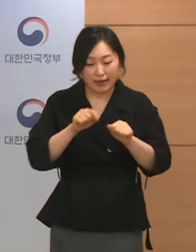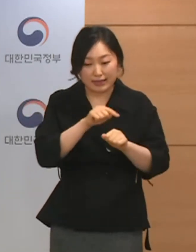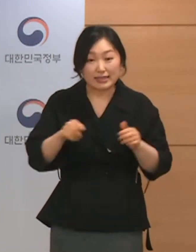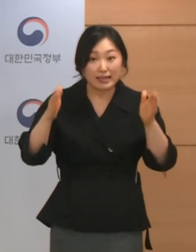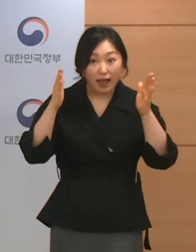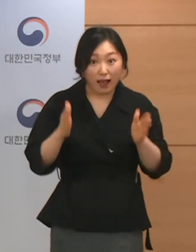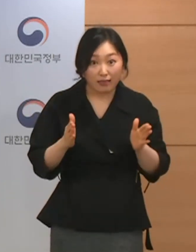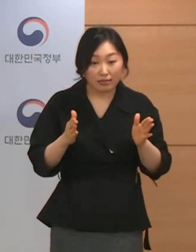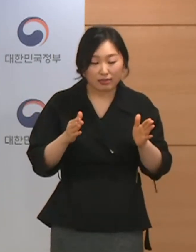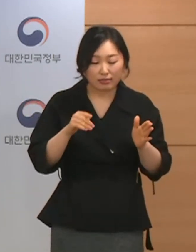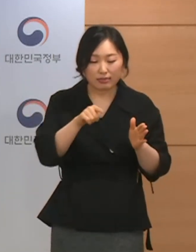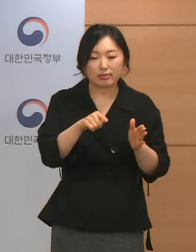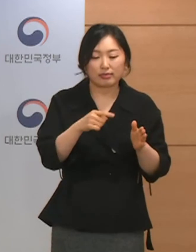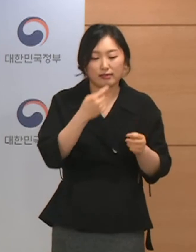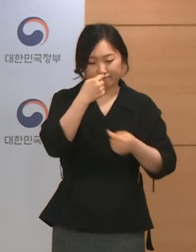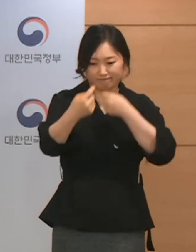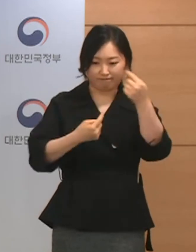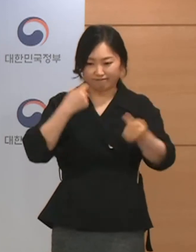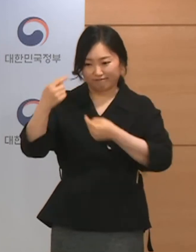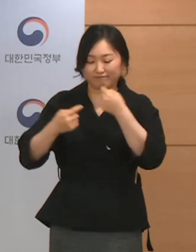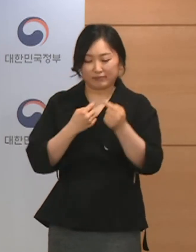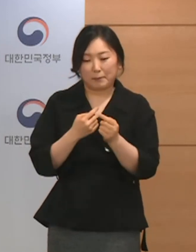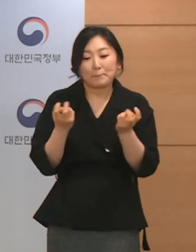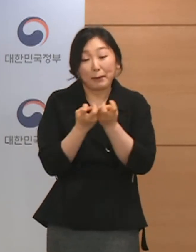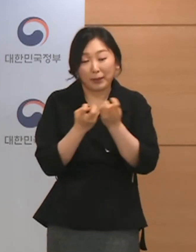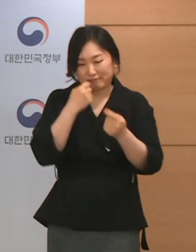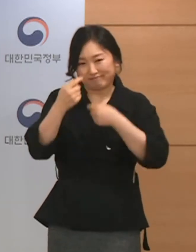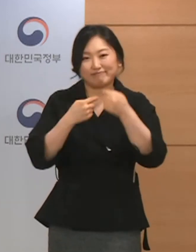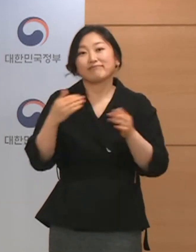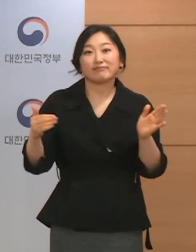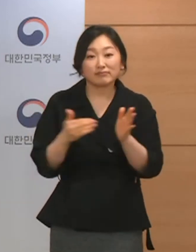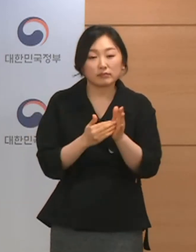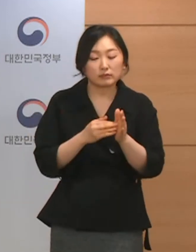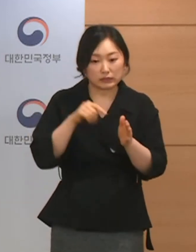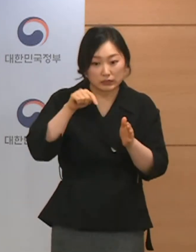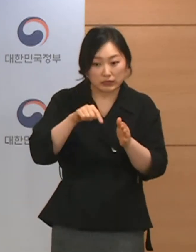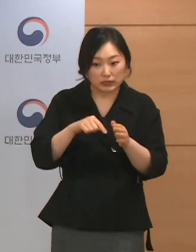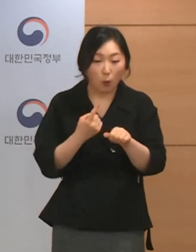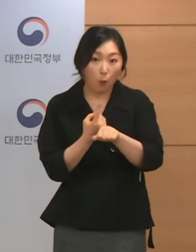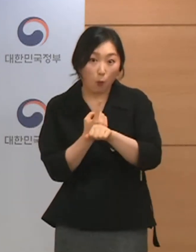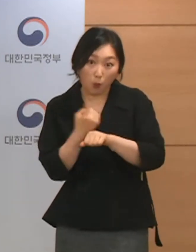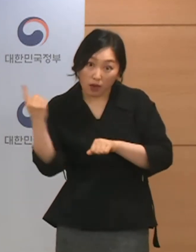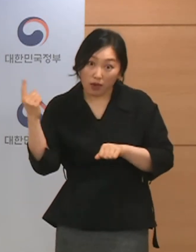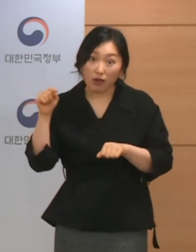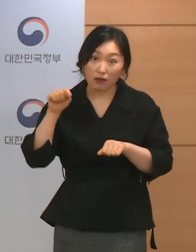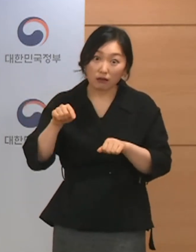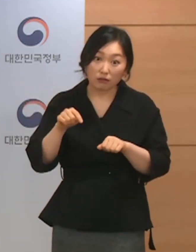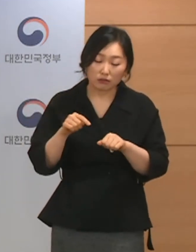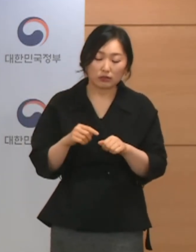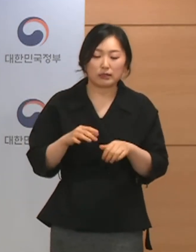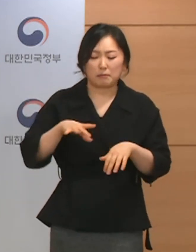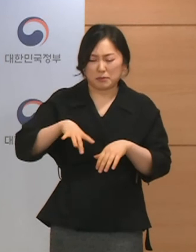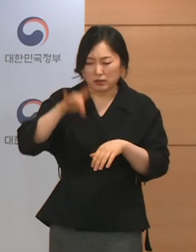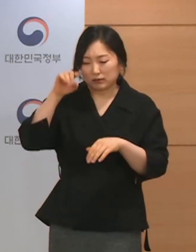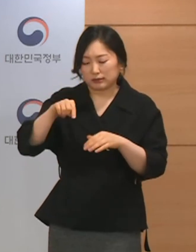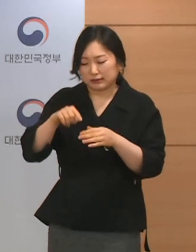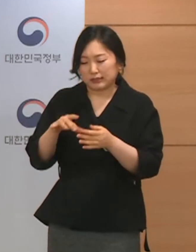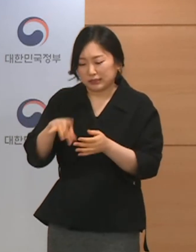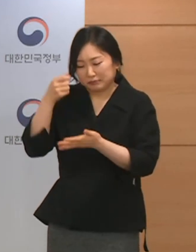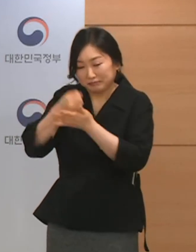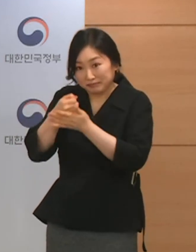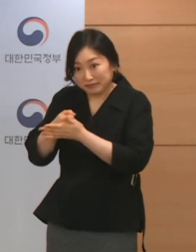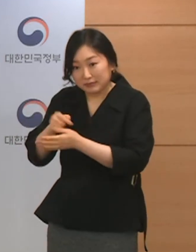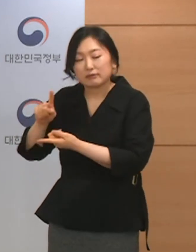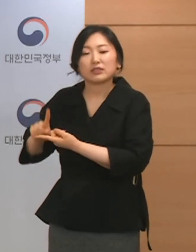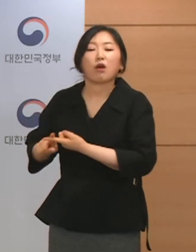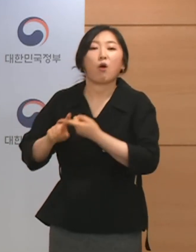방안들을 제시하고 있습니다. 여기에 제시된 내용들이 아닌 경우에는 현행 설계된 대로의 거리 두기 체계 1단계